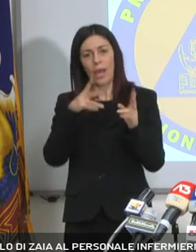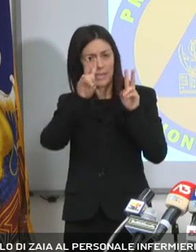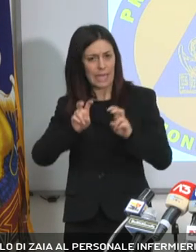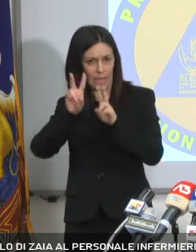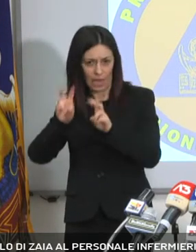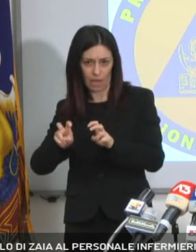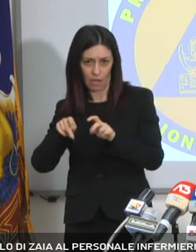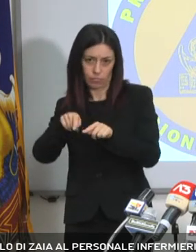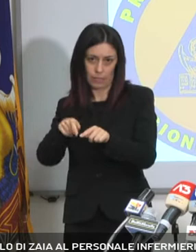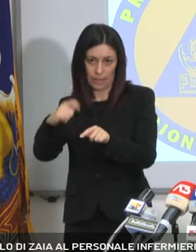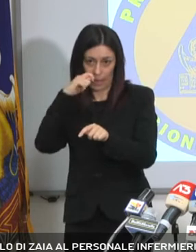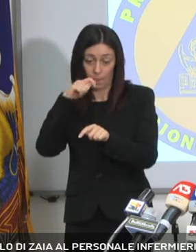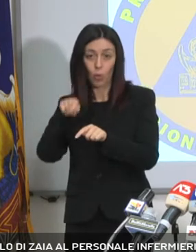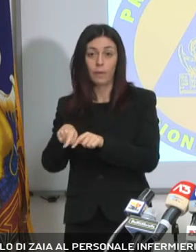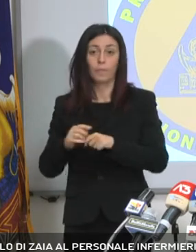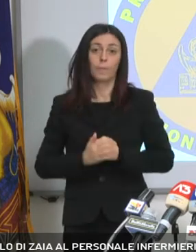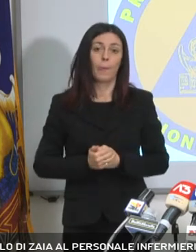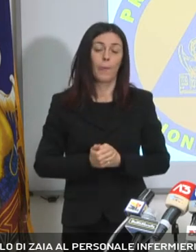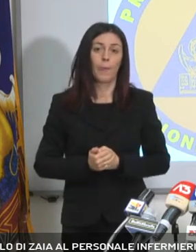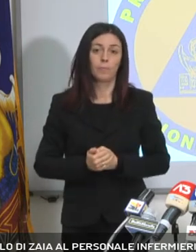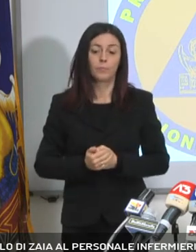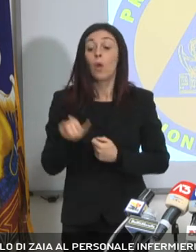fatto il tampone. Grazie! Grazie! Grazie a tutti